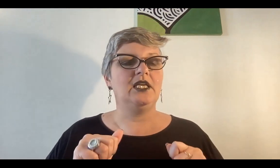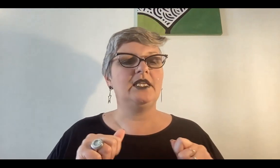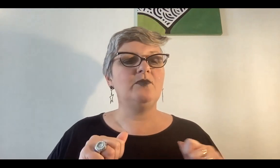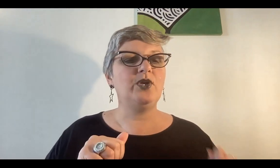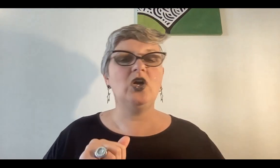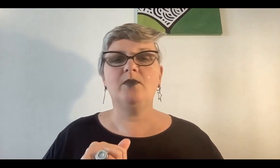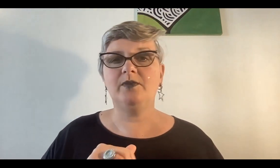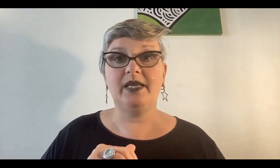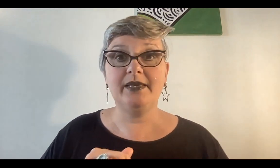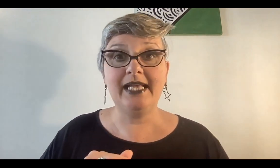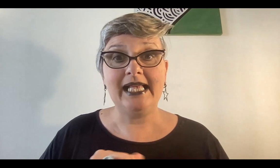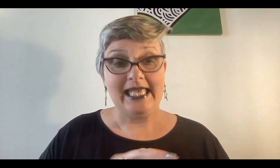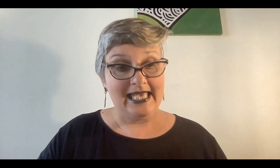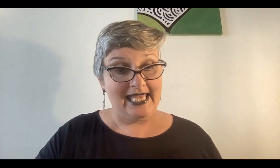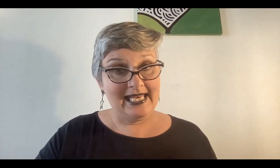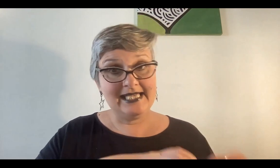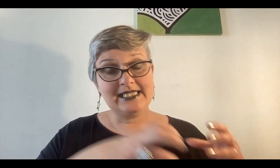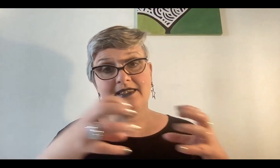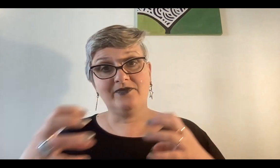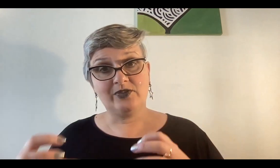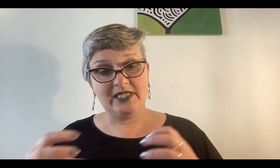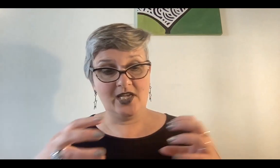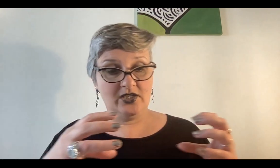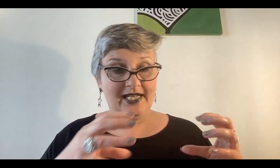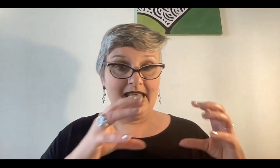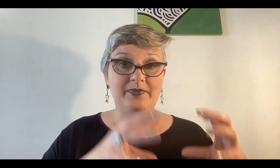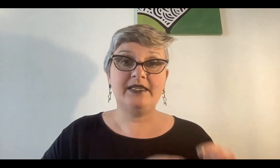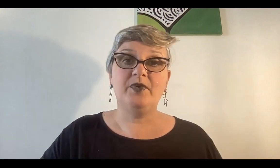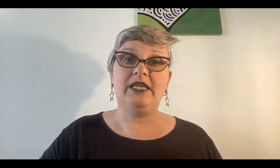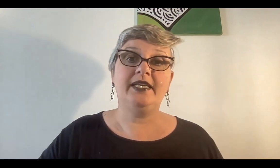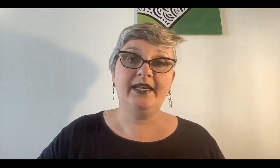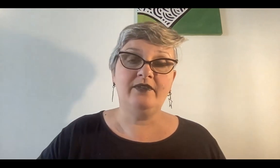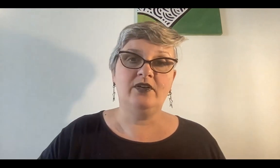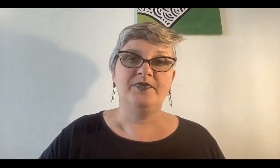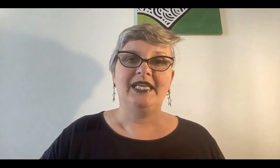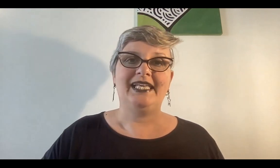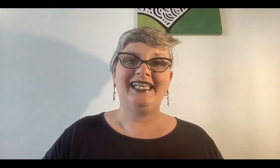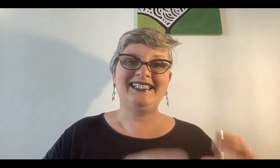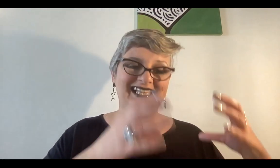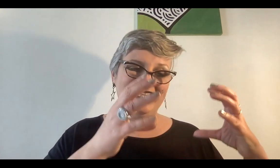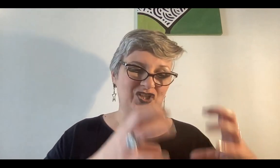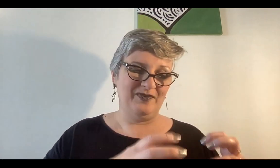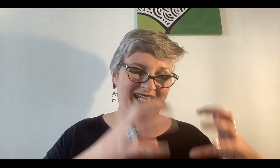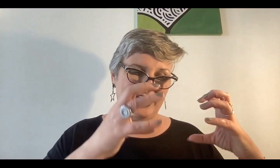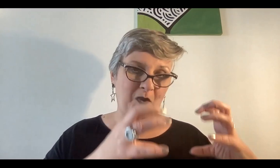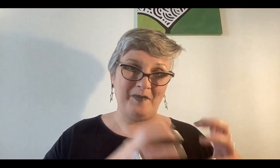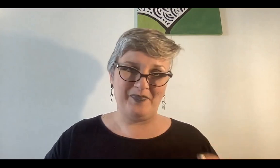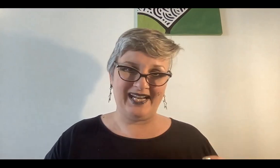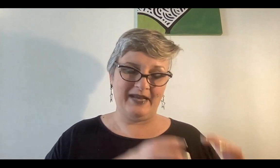plomo, bla, bla, bla. En esa transformación empiezan por el migredo, que es el disolver, el romper la